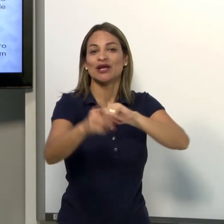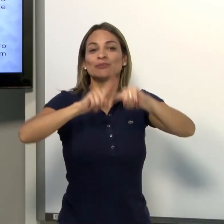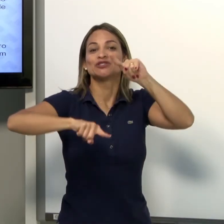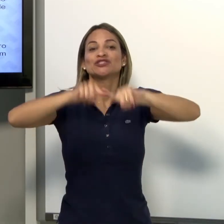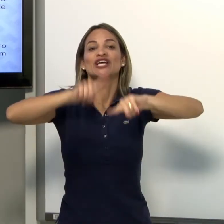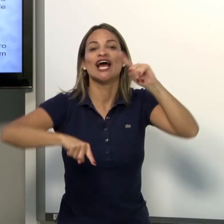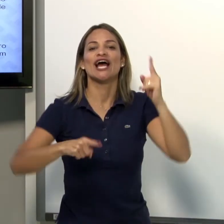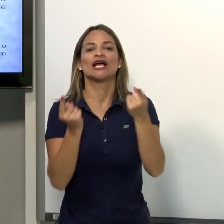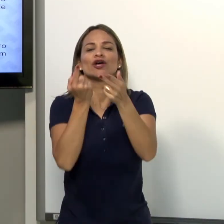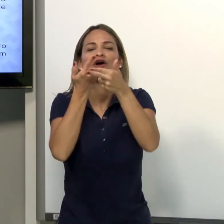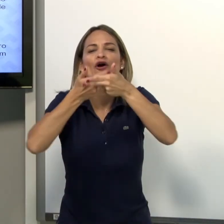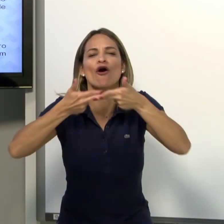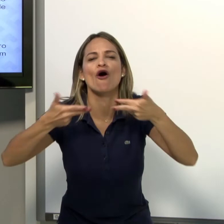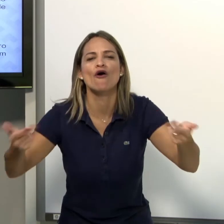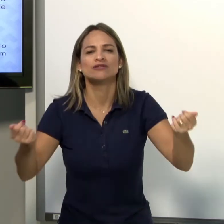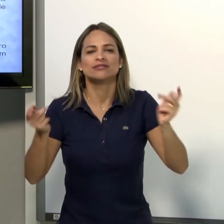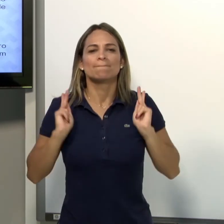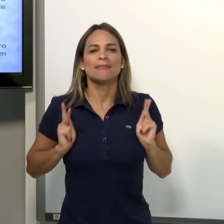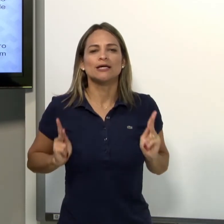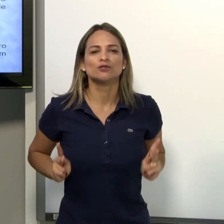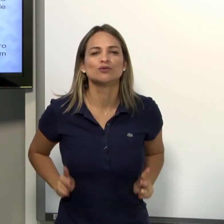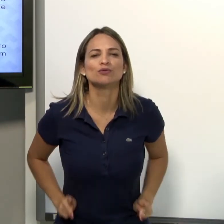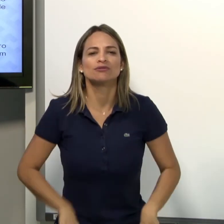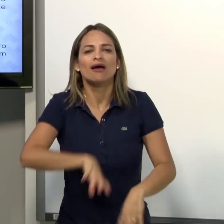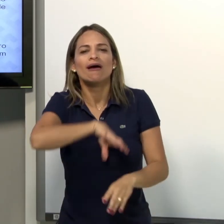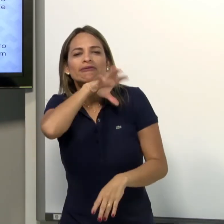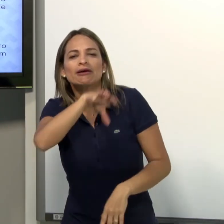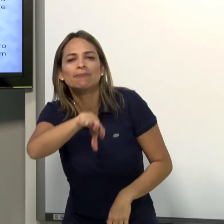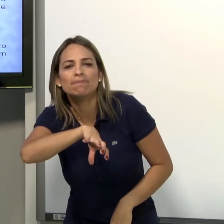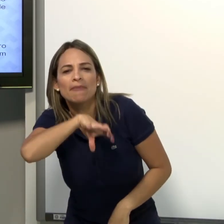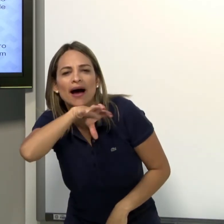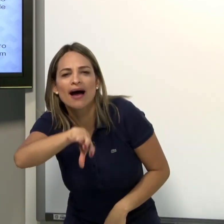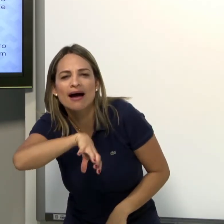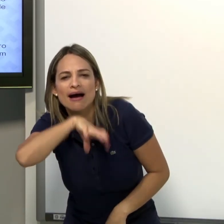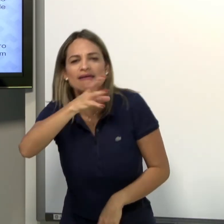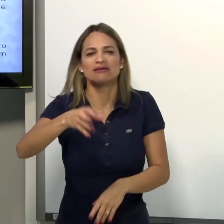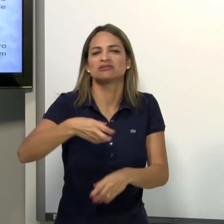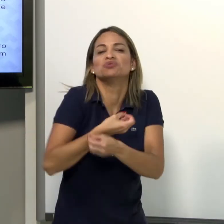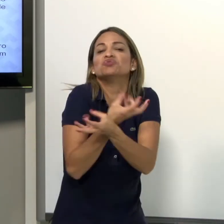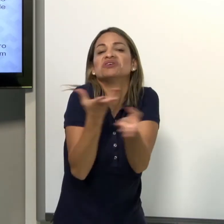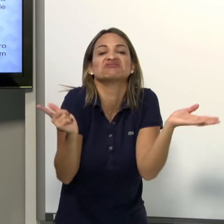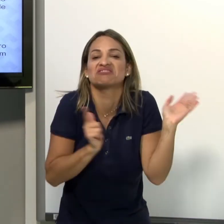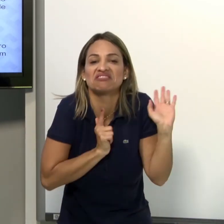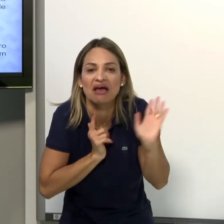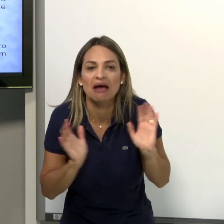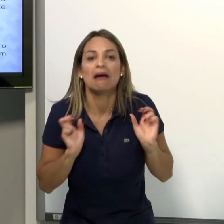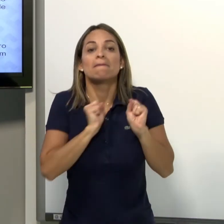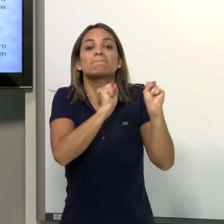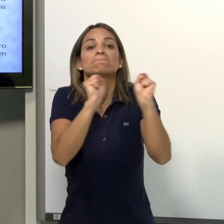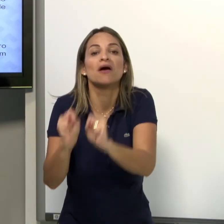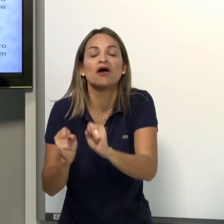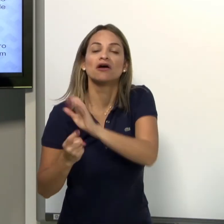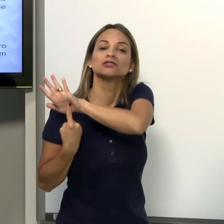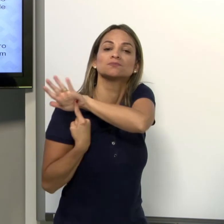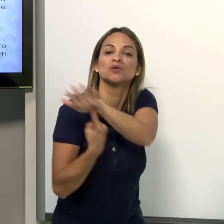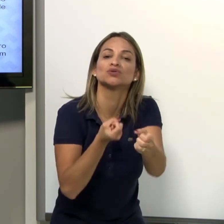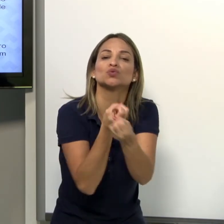De entregar uns objetos, por exemplo, a uma pessoa, para várias pessoas. Então, pessoas, animais.